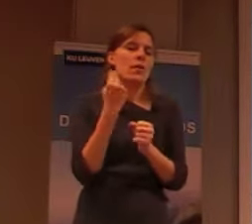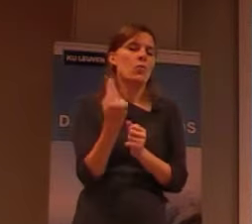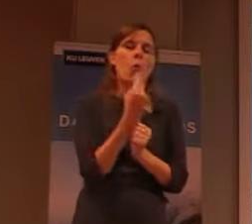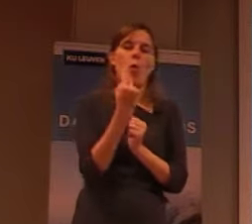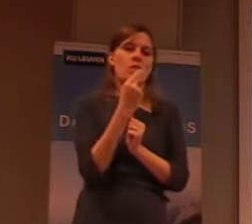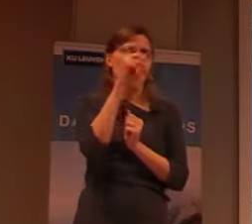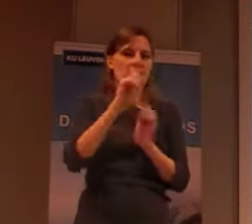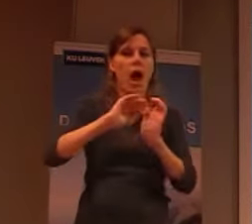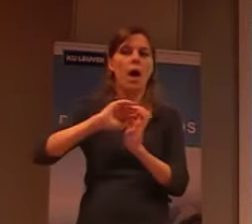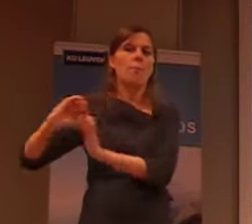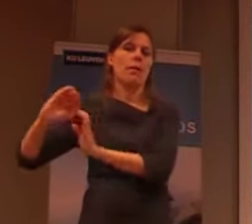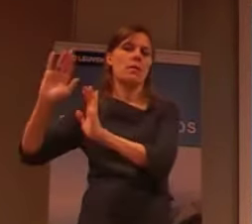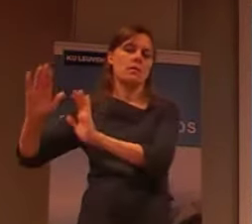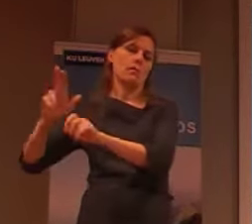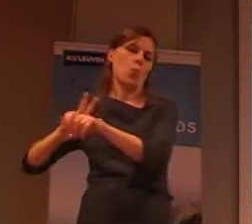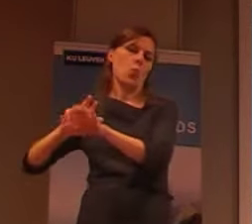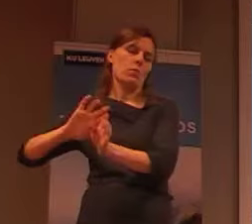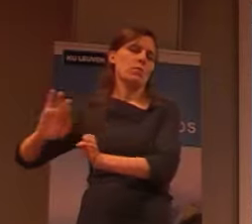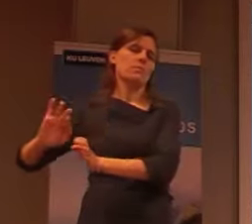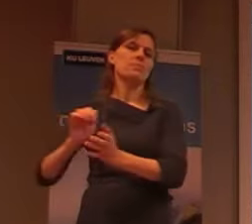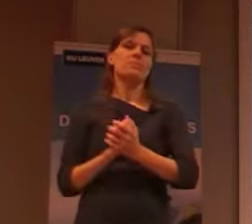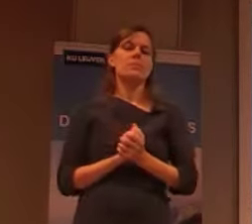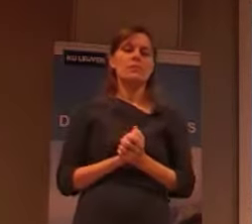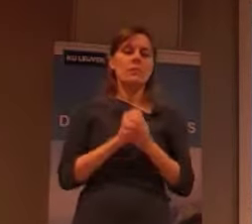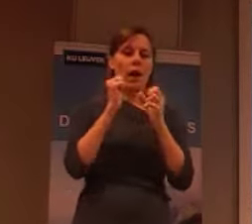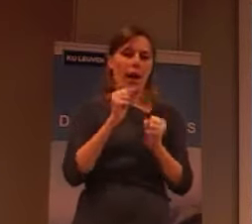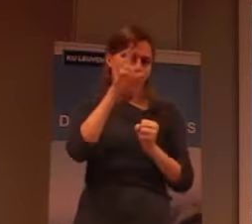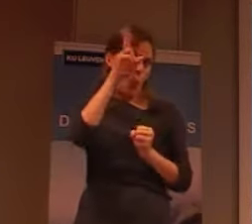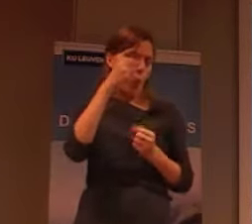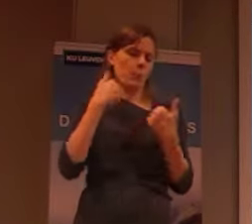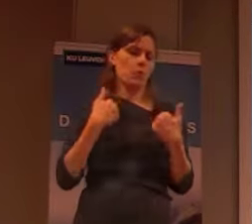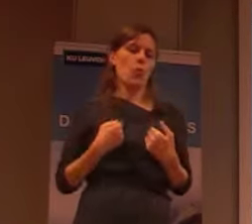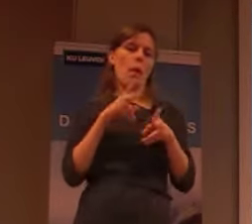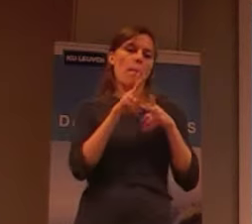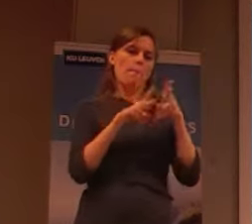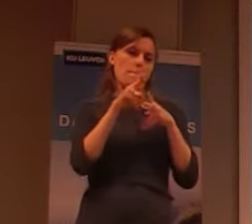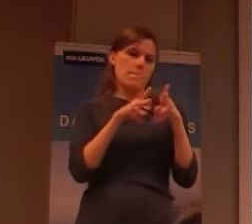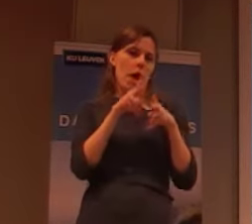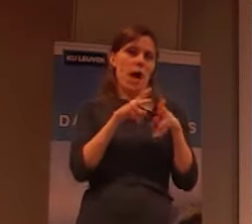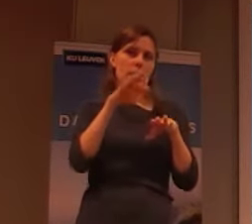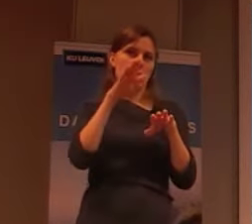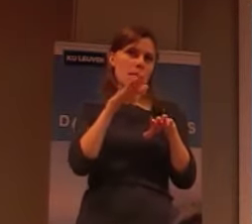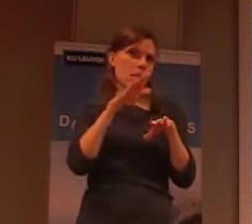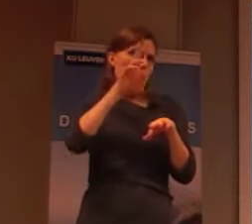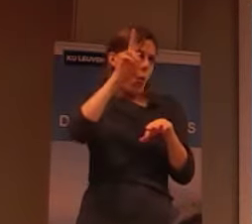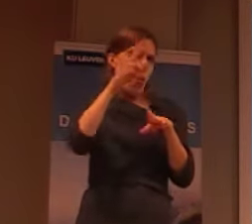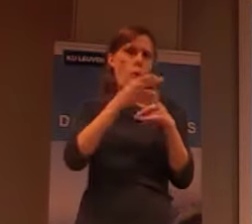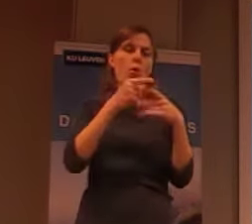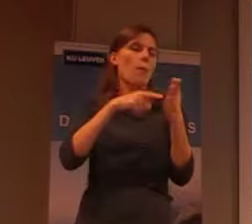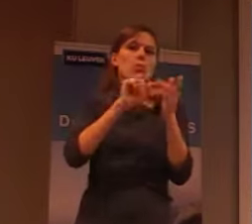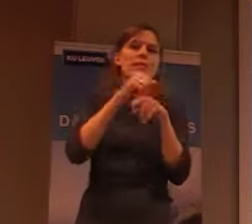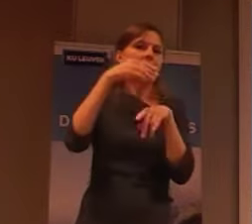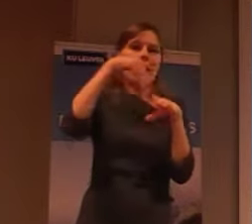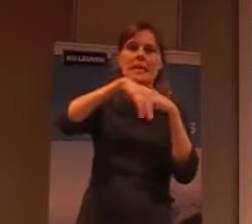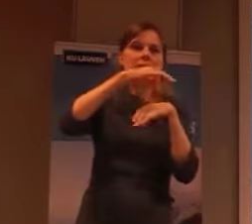en waarbij men ook mensen kon behandelen op ambulante wijze. Dus ze hoefden niet